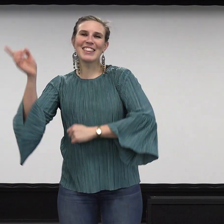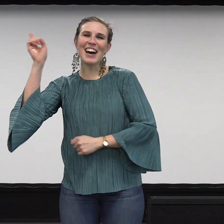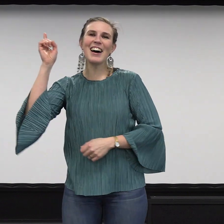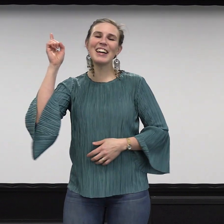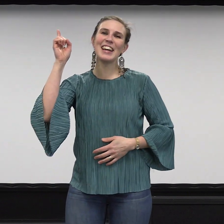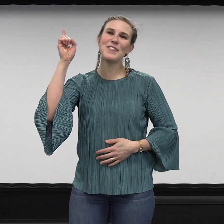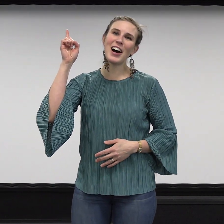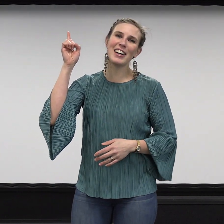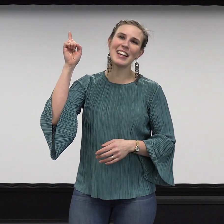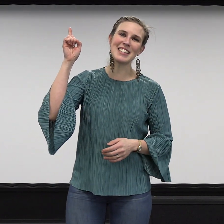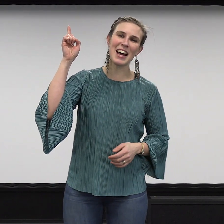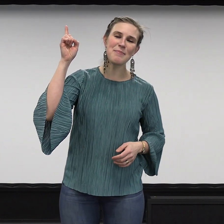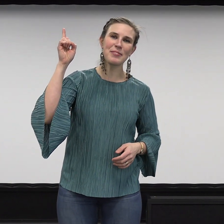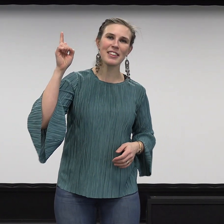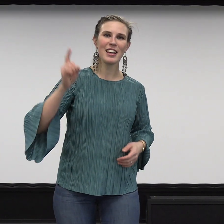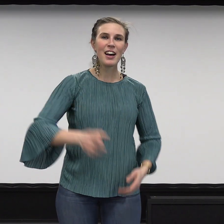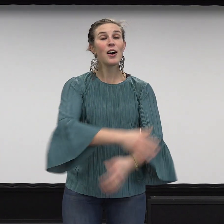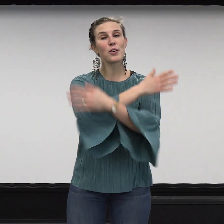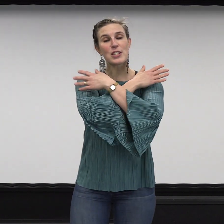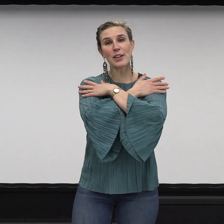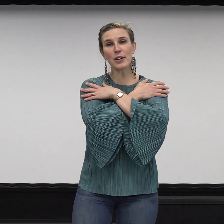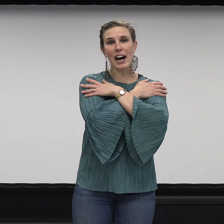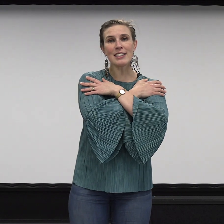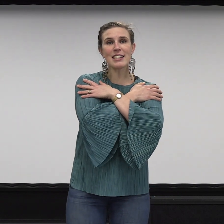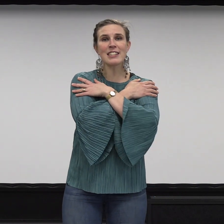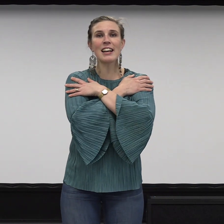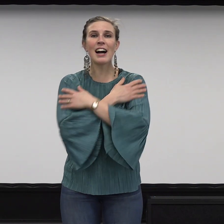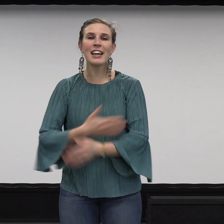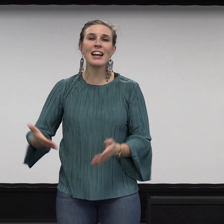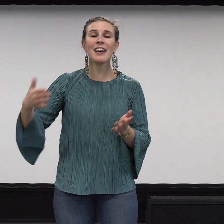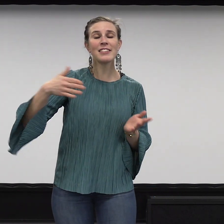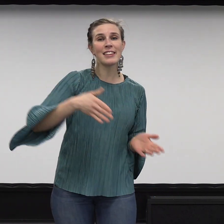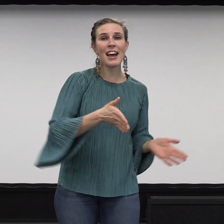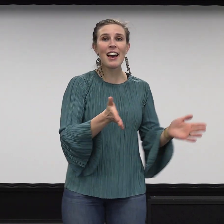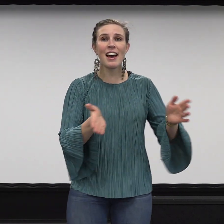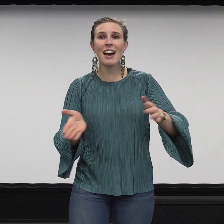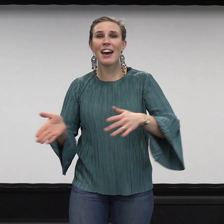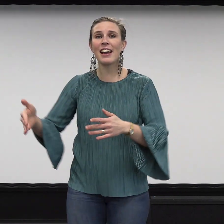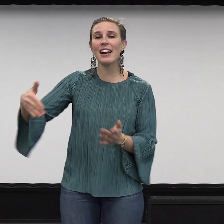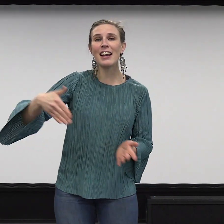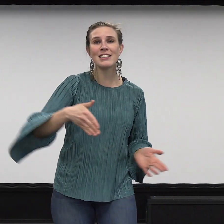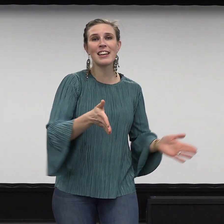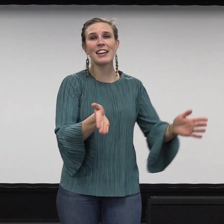taivaan isä on sinun kanssasi kaikilla teilläsi.